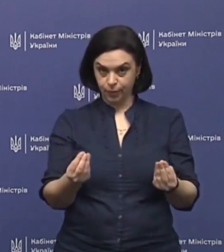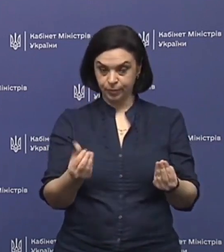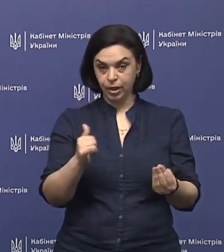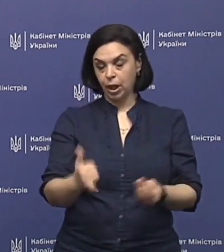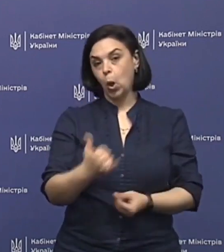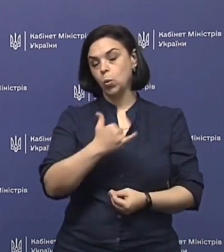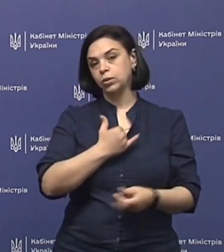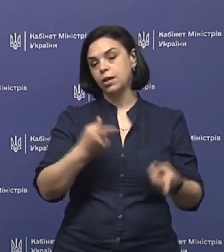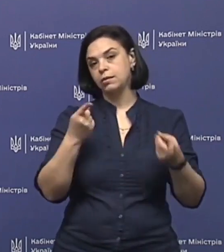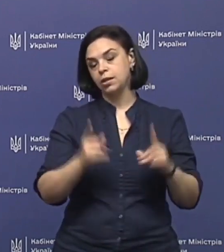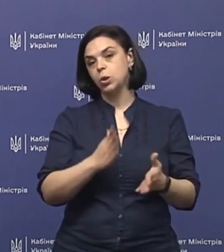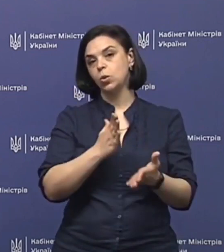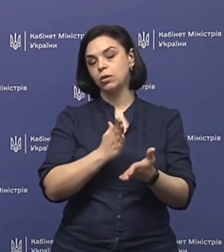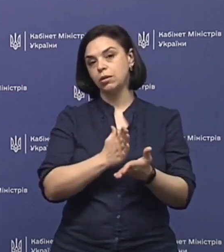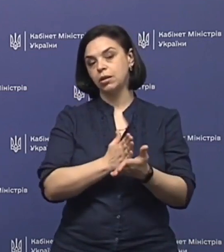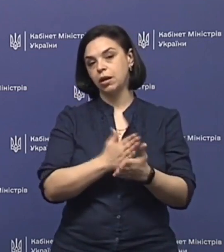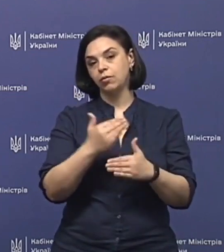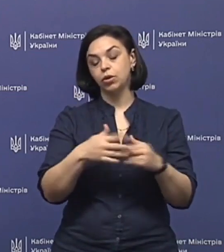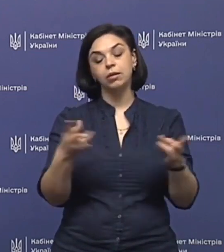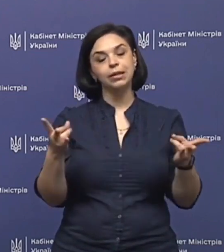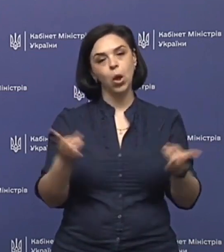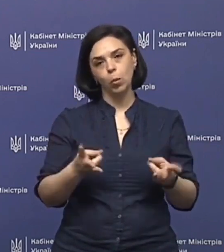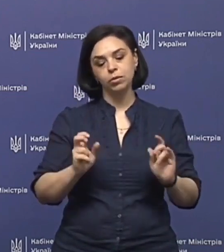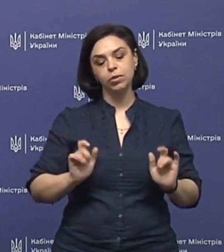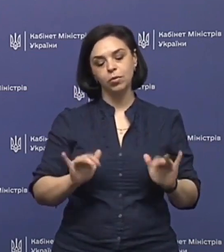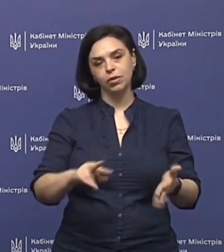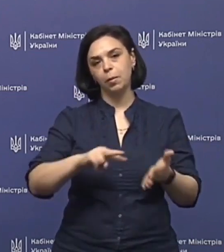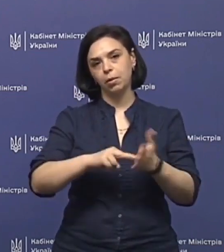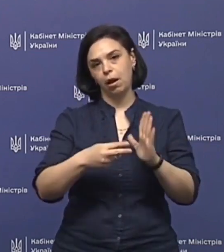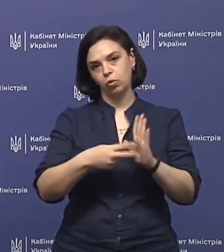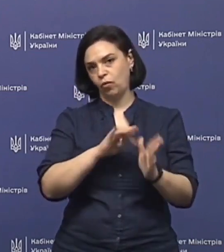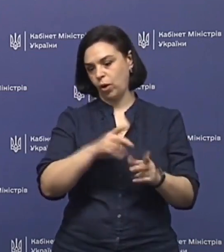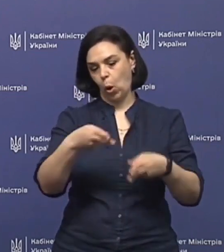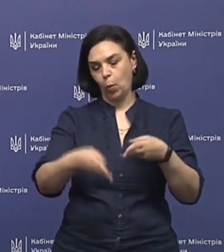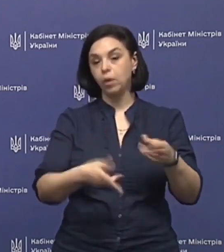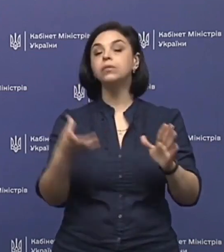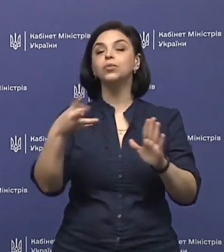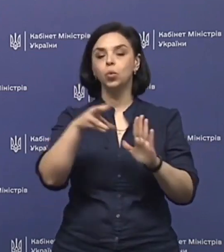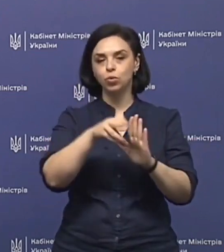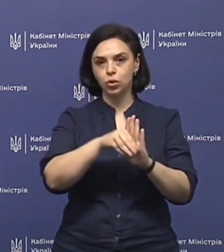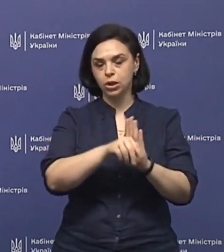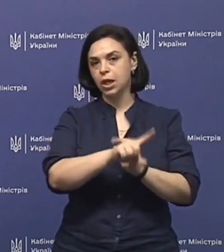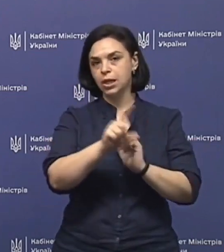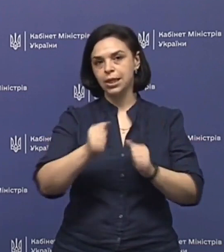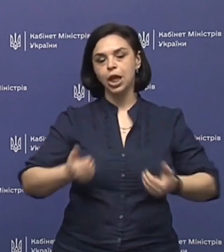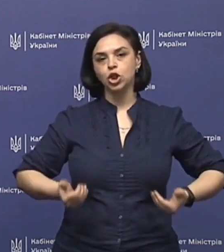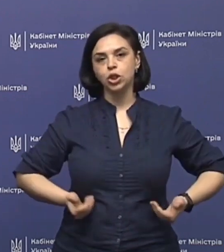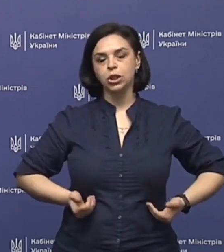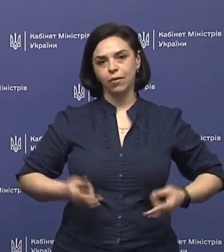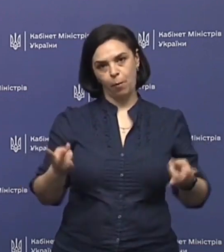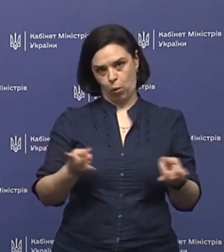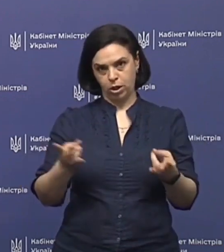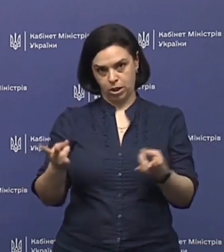в нас дійсно є вже необхідність проведення планових операцій, в тому числі за життєвими